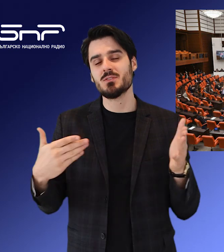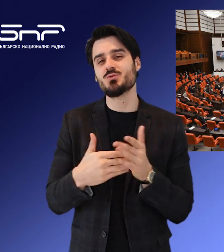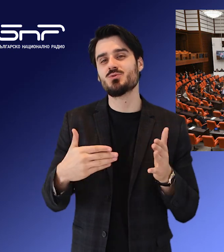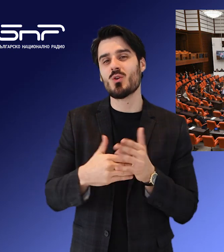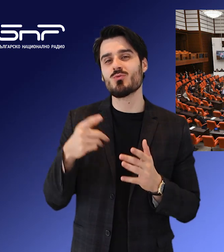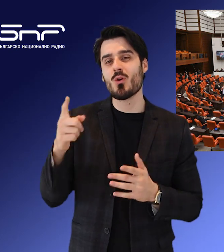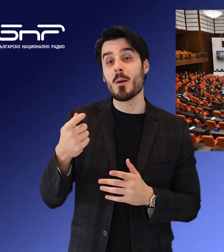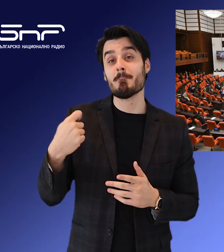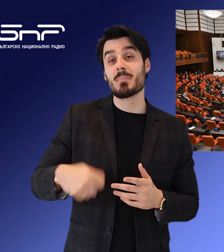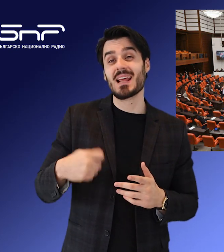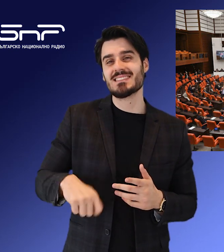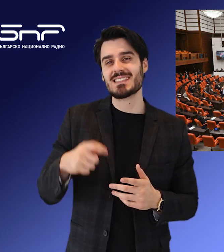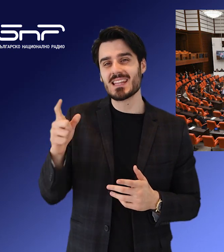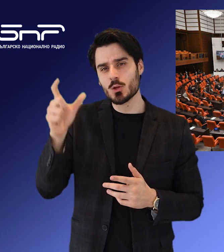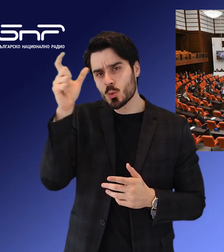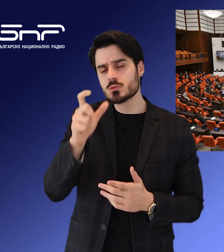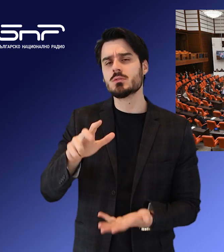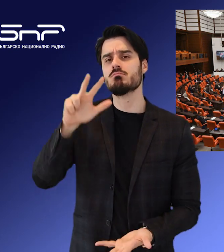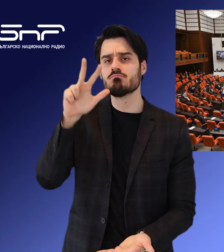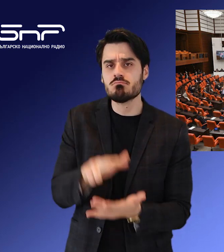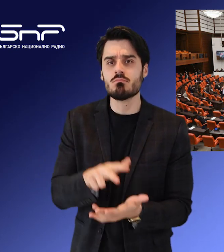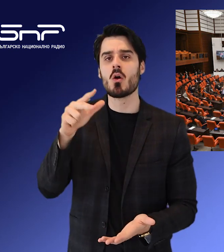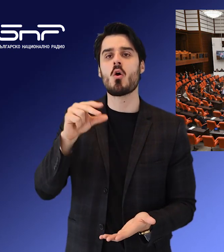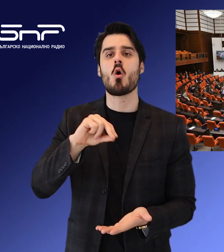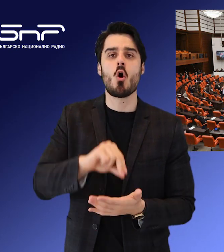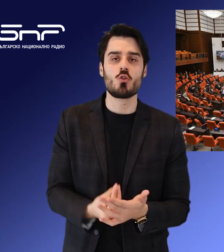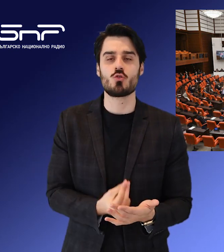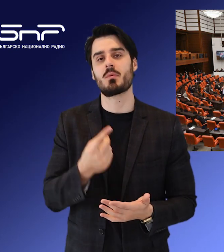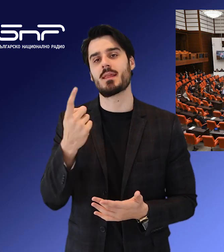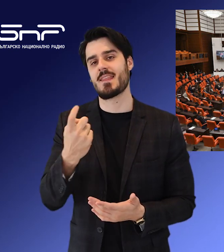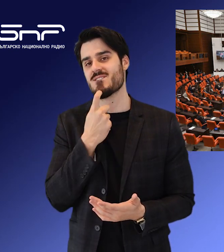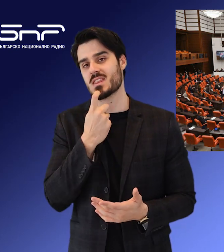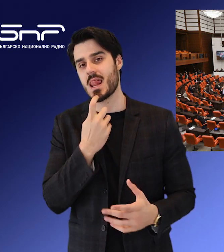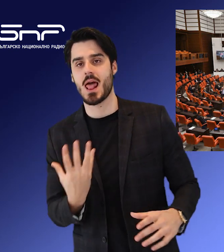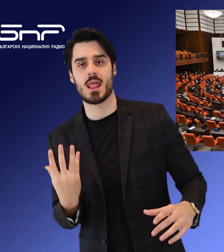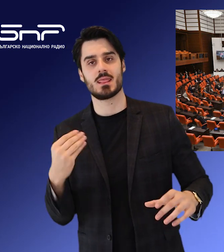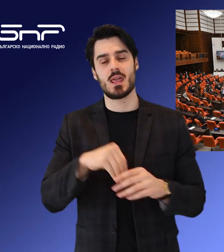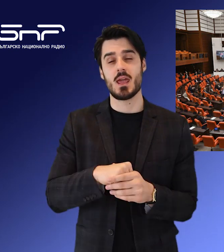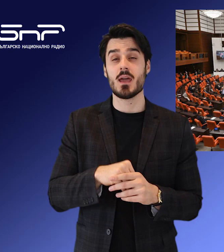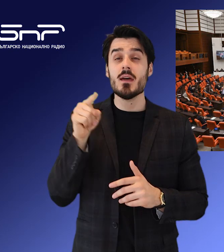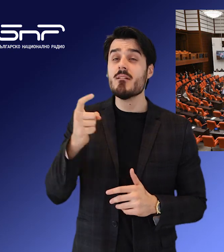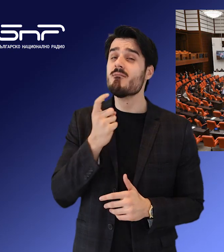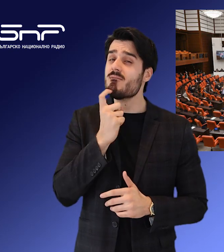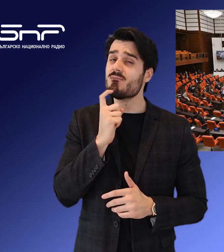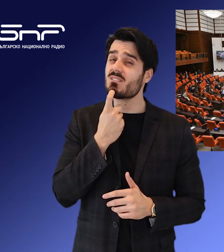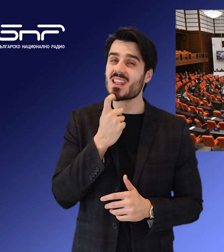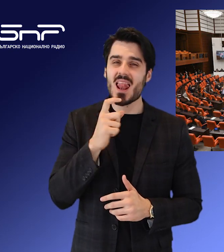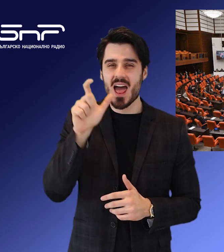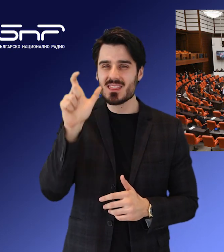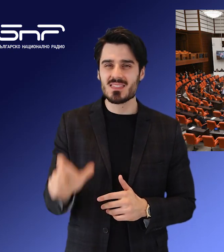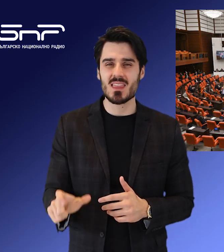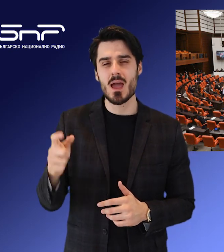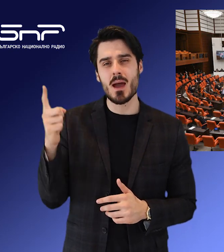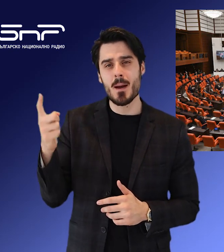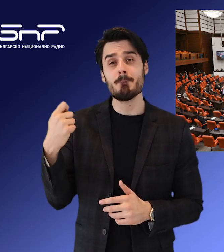Търджа Пертоган даде удобрение за кандидатурата на скандинавската страна. В той тър финландския президент Саули Нинстио